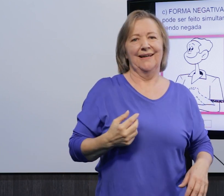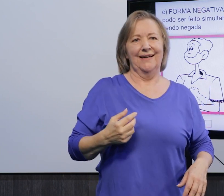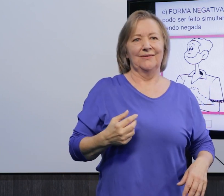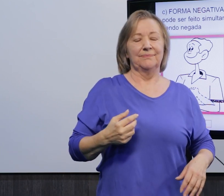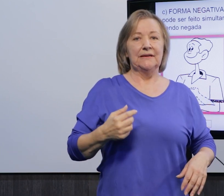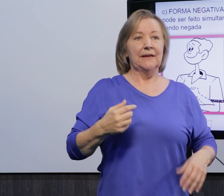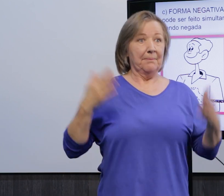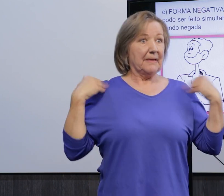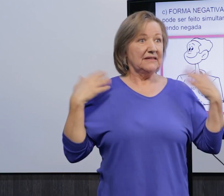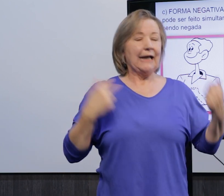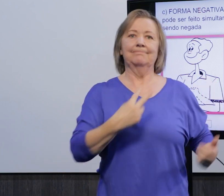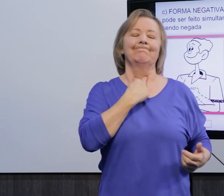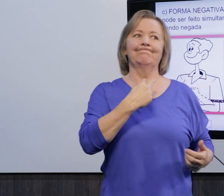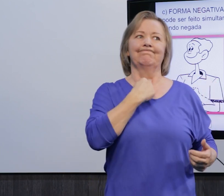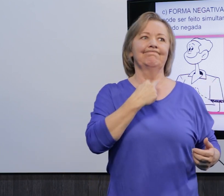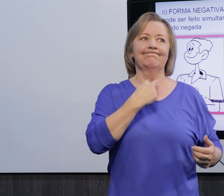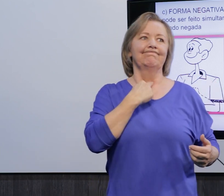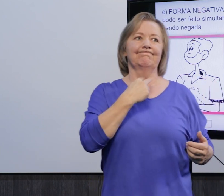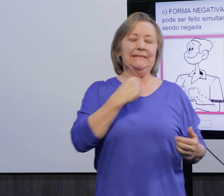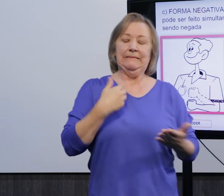Ah, passear não pode, precisa estudar.